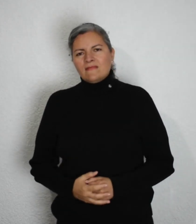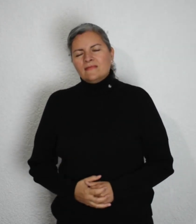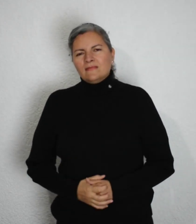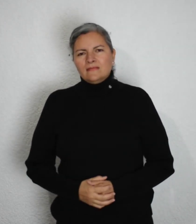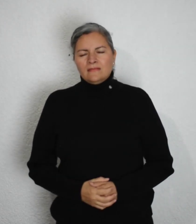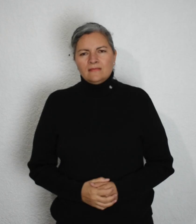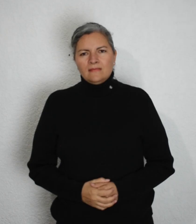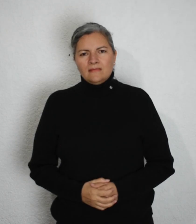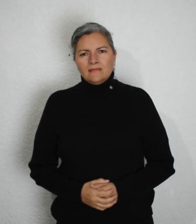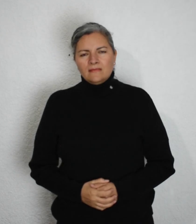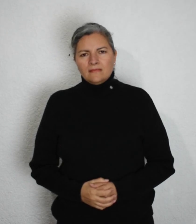Humillar